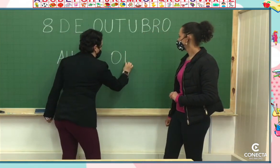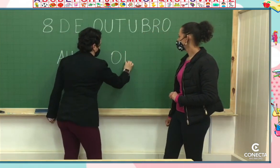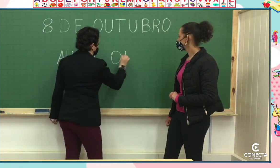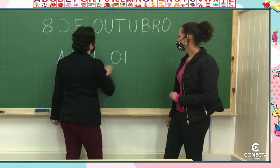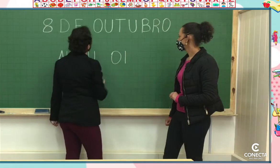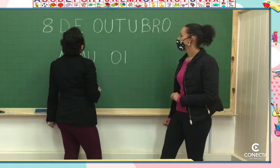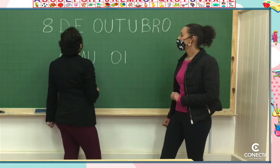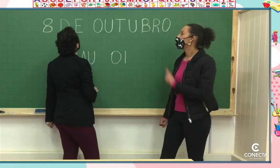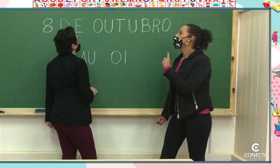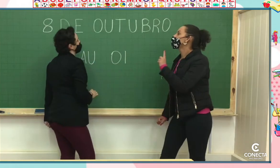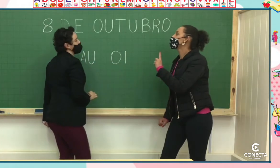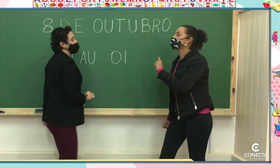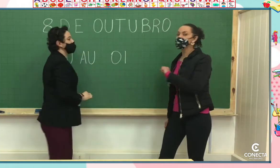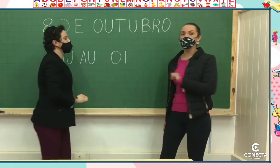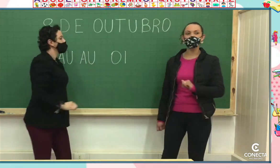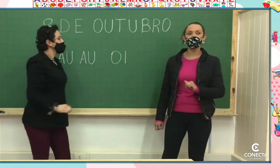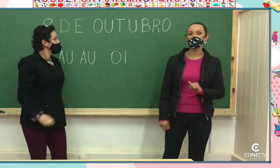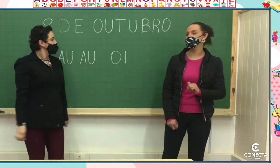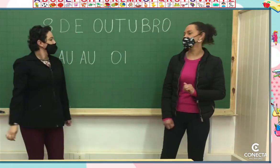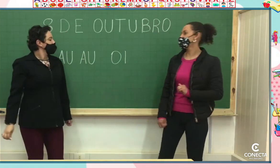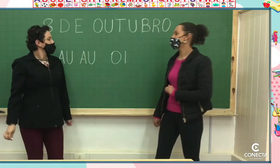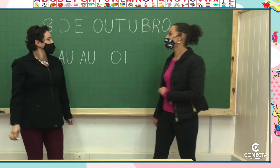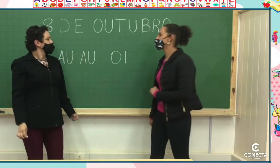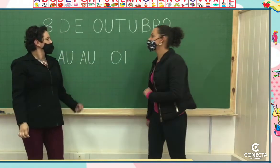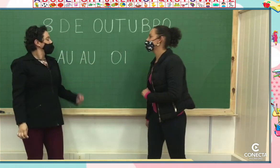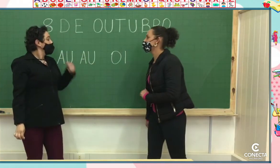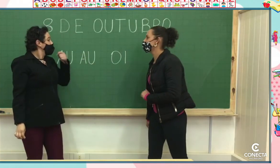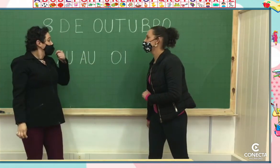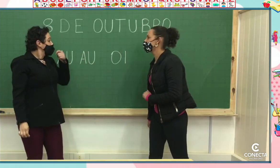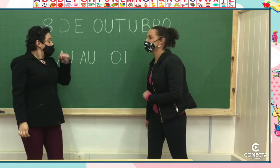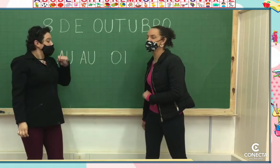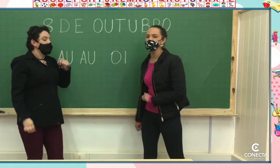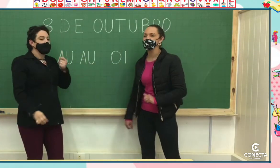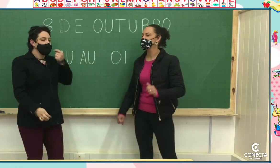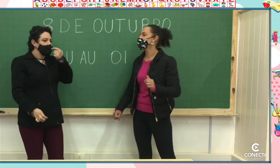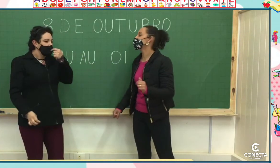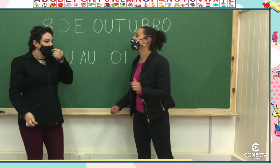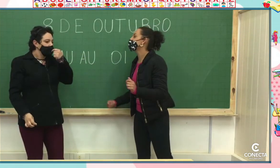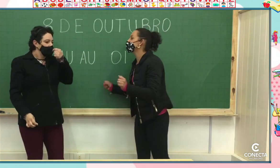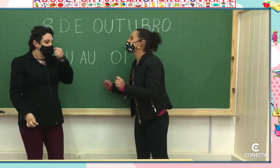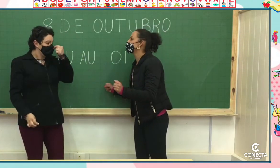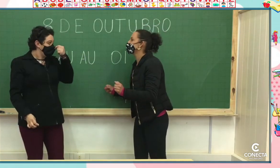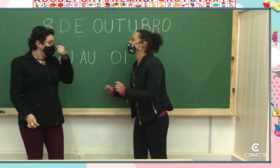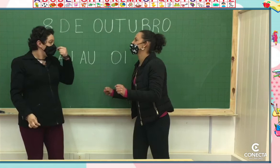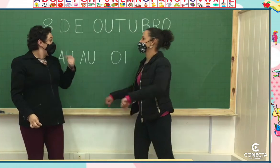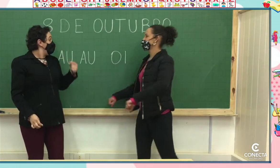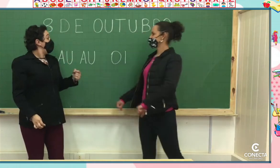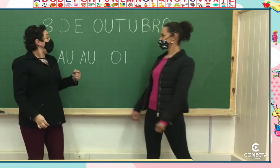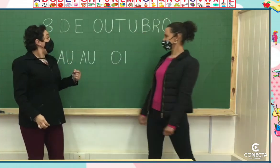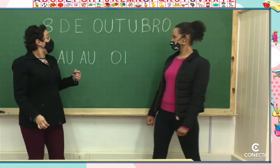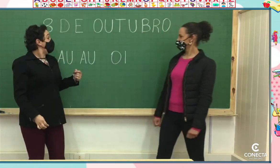I. Ou quando nós queremos chamar alguém, professora Lílian, assim. Ei.